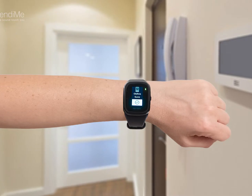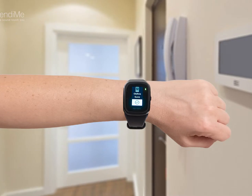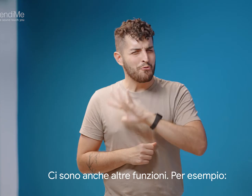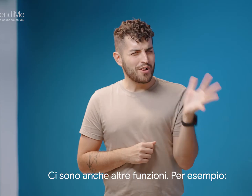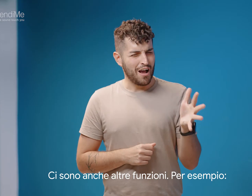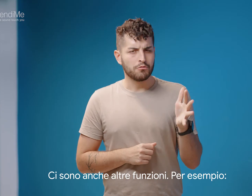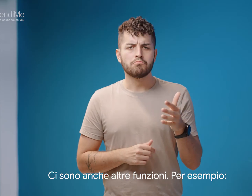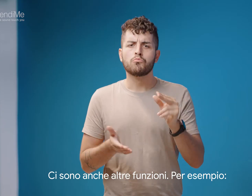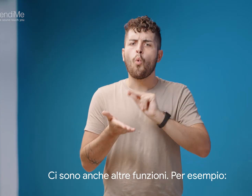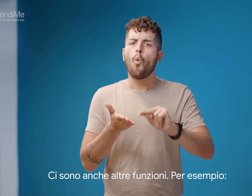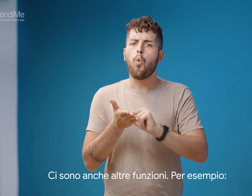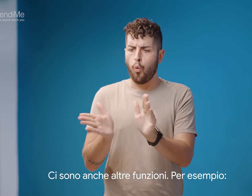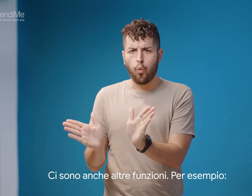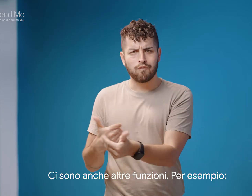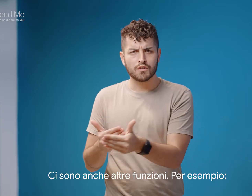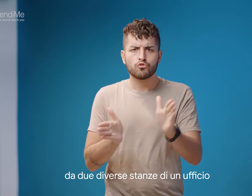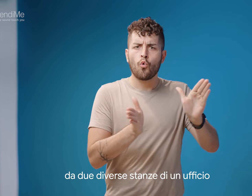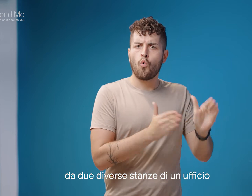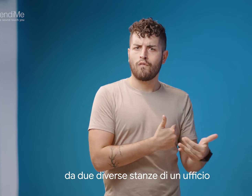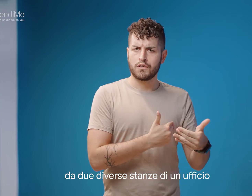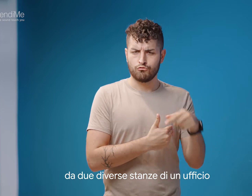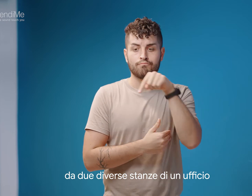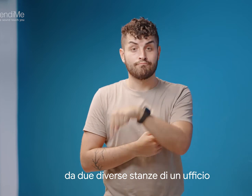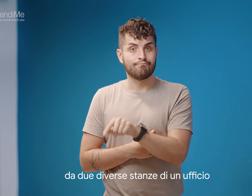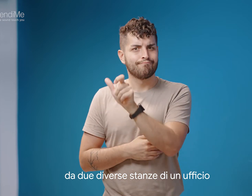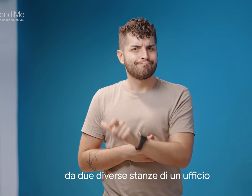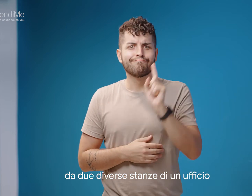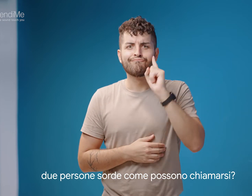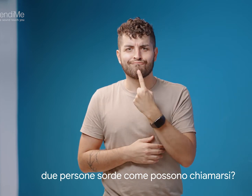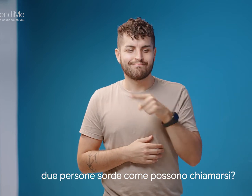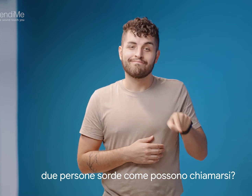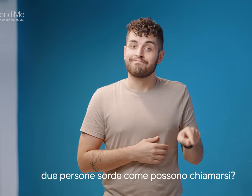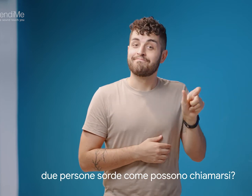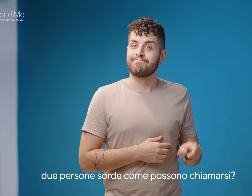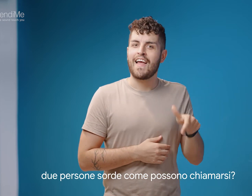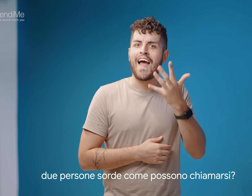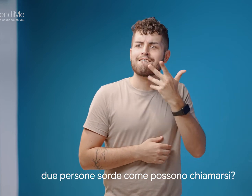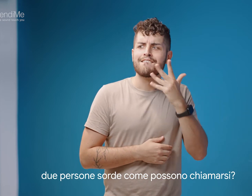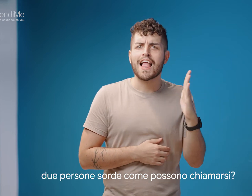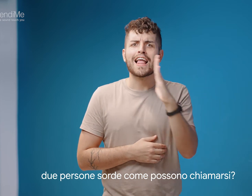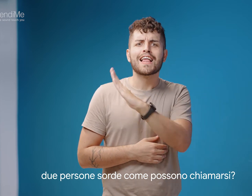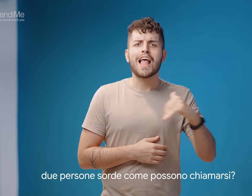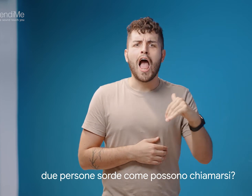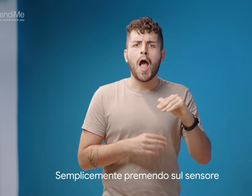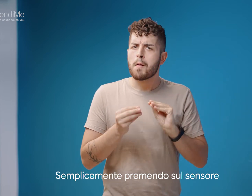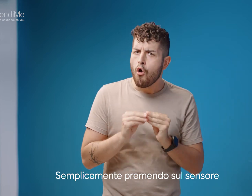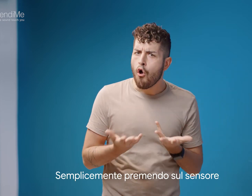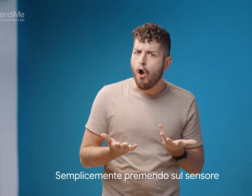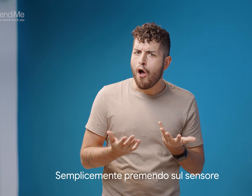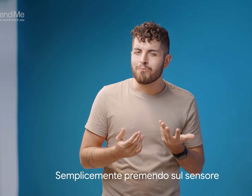Ci sono anche altre funzioni. Per esempio, da due diverse stanze di un ufficio, due persone sorde come possono chiamarsi? Semplicemente